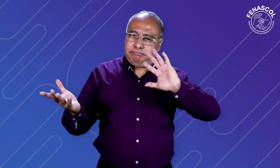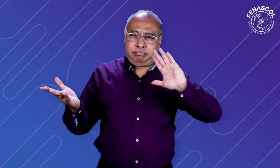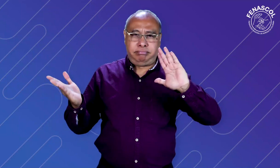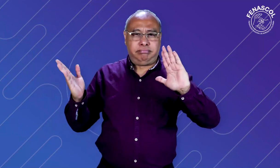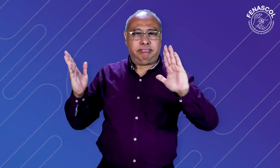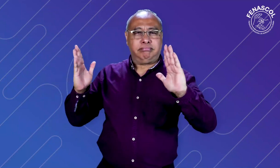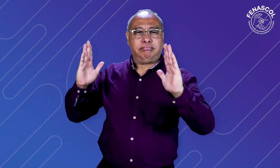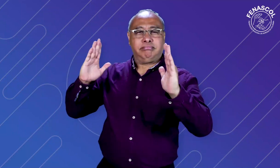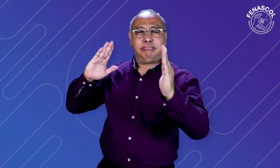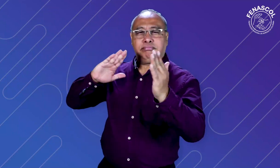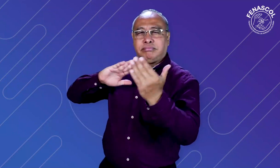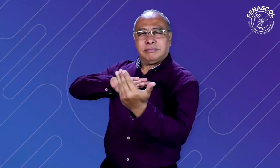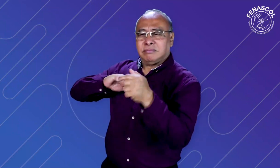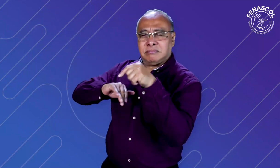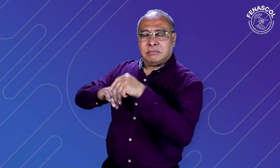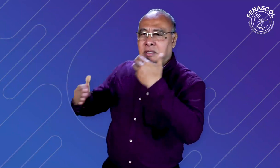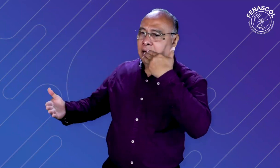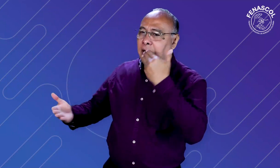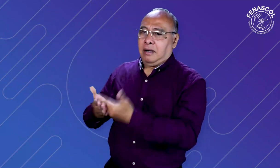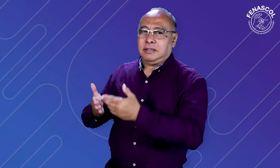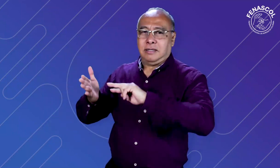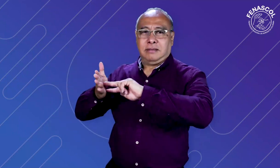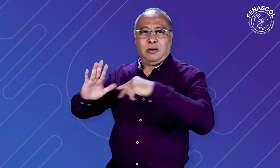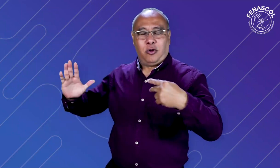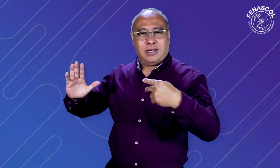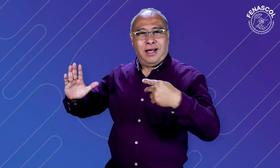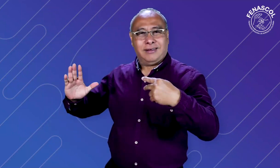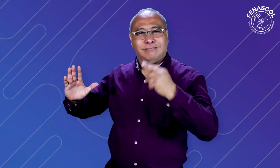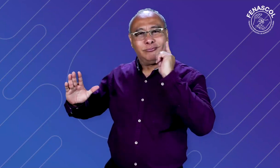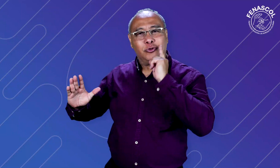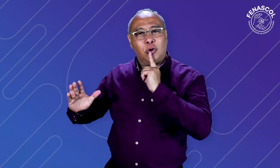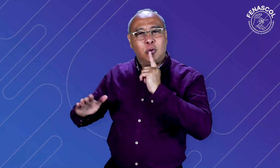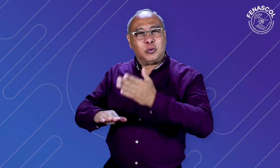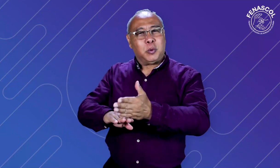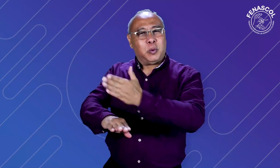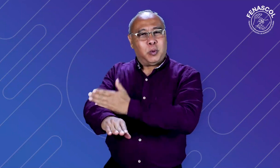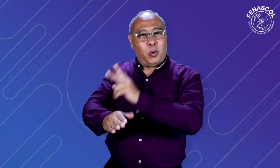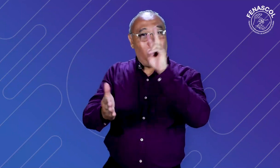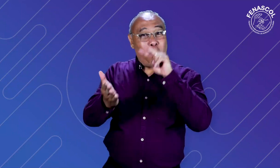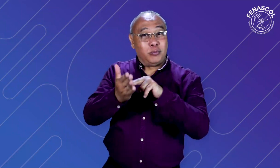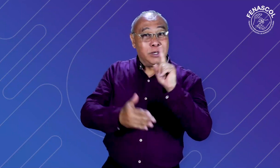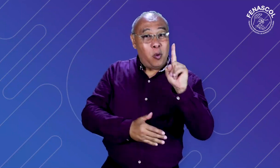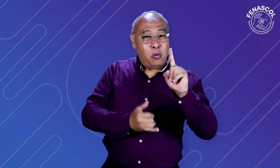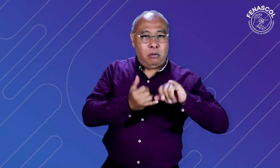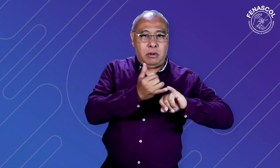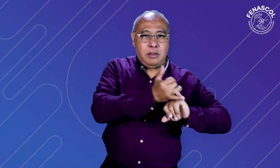la transformación que ha tenido el centro de relevo con la comunidad sorda gracias a las tecnologías de la información y las